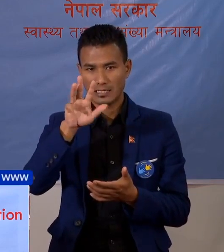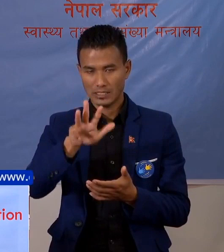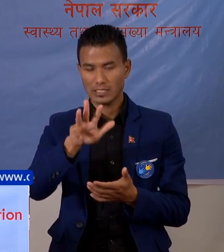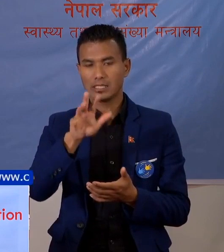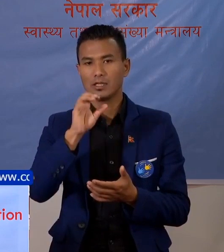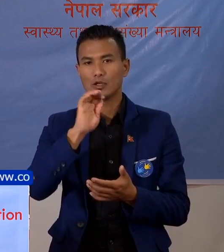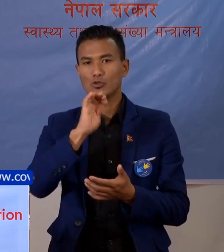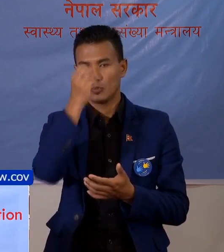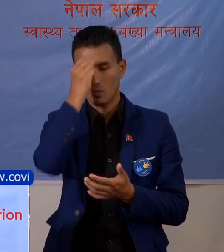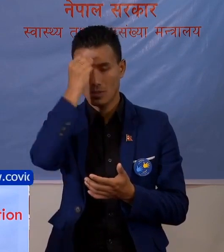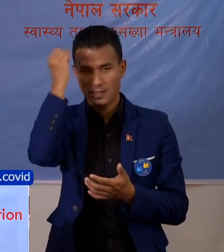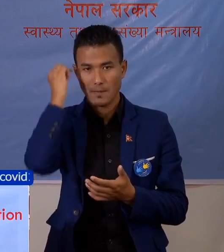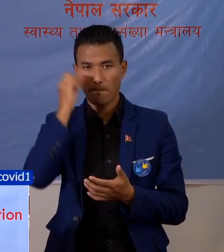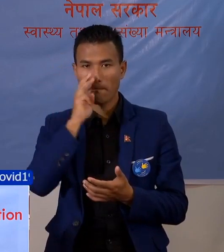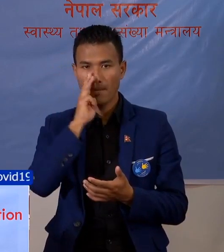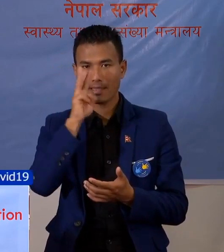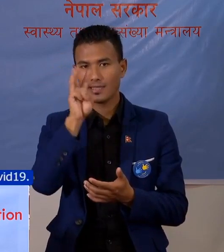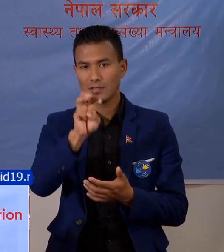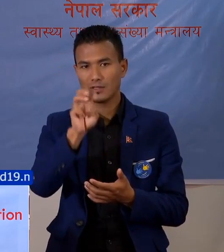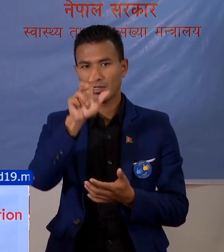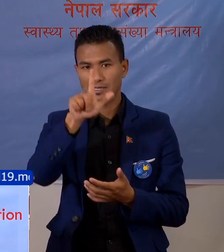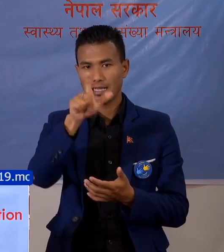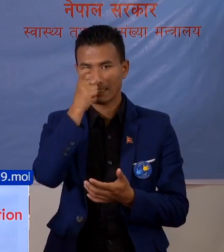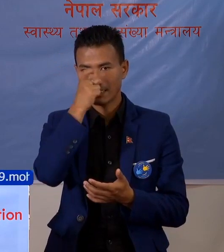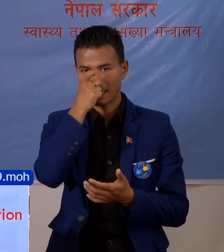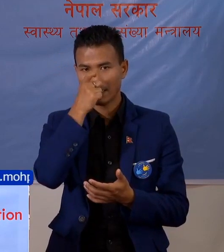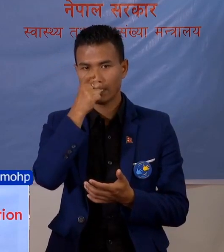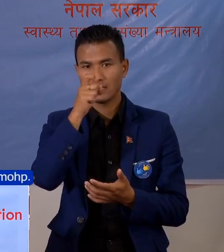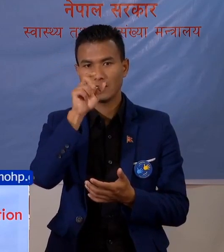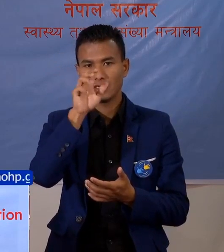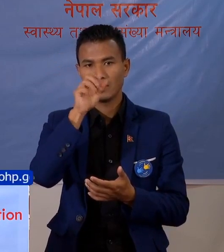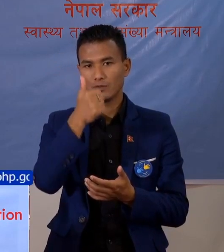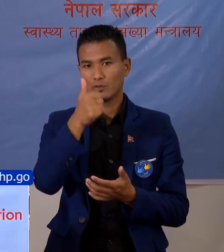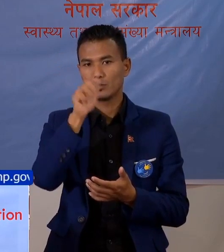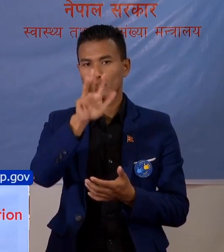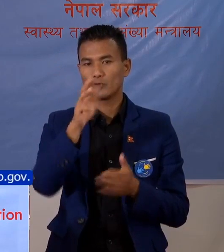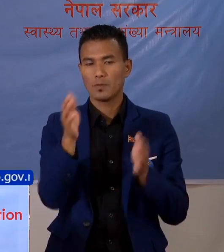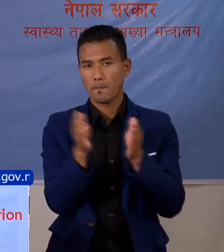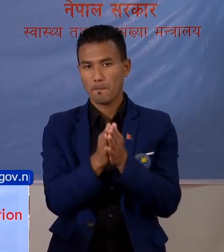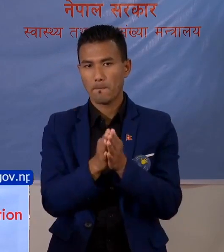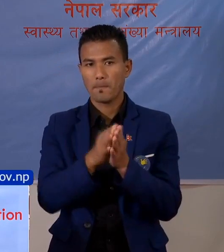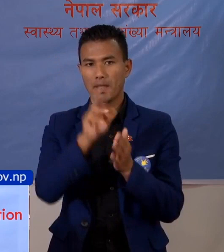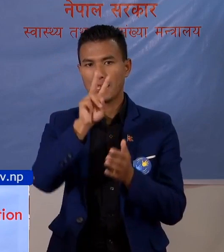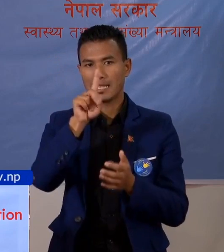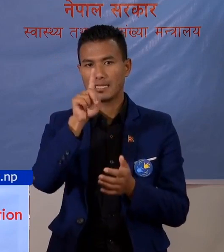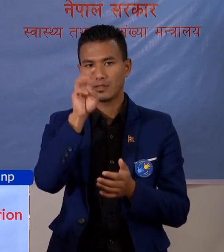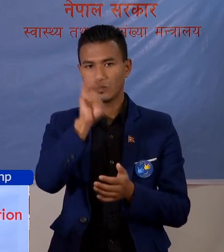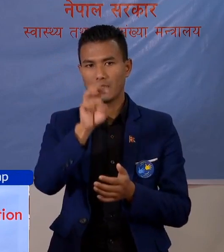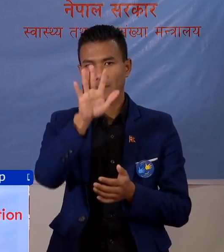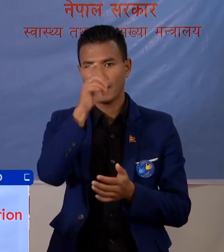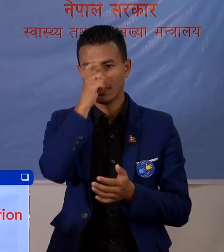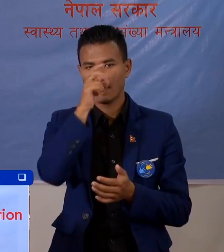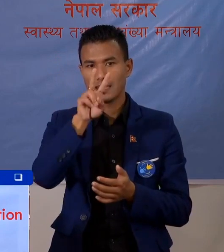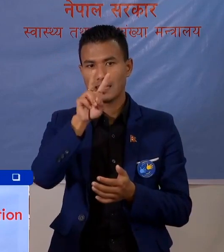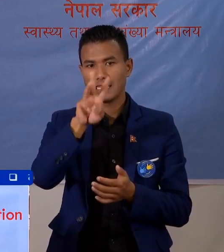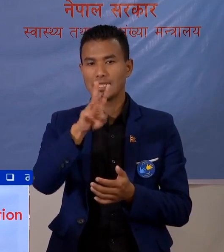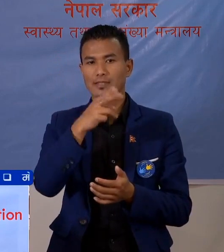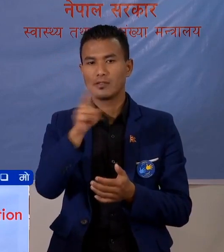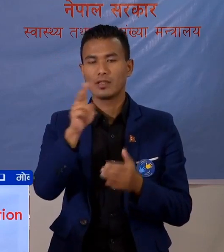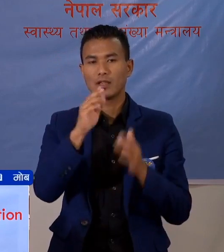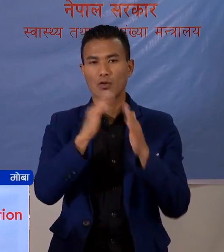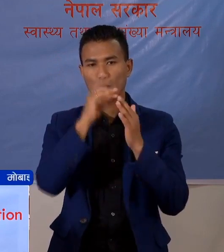शुद्रपशिम प्रदेश मां 3,0779 गरी, जम्मां 21,523 जाना